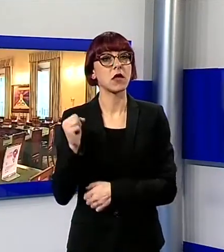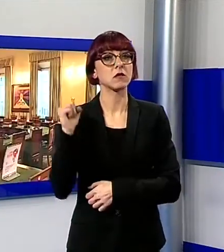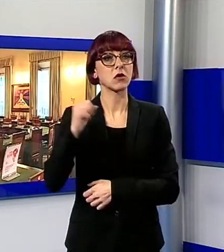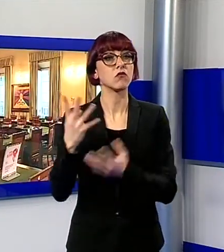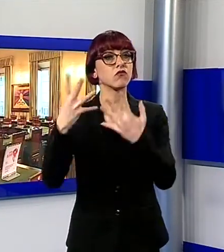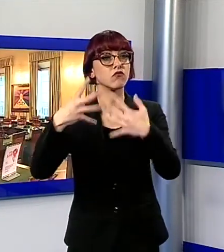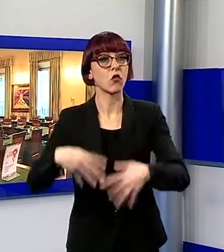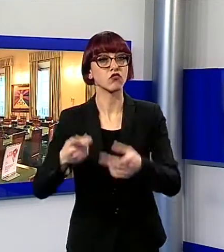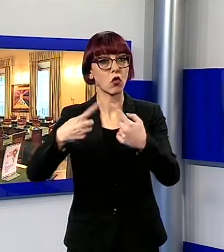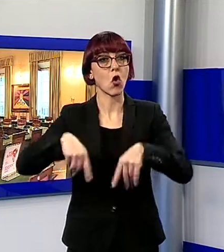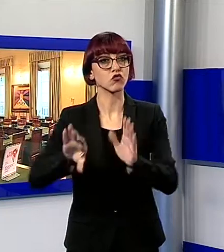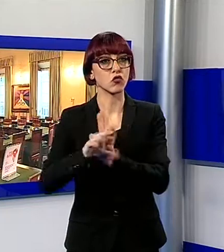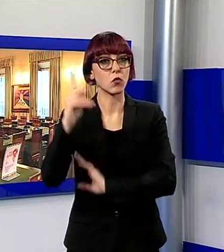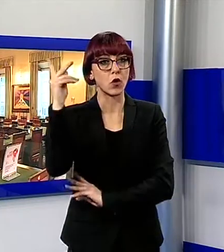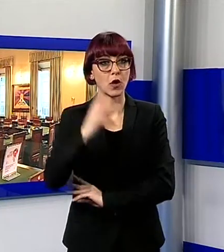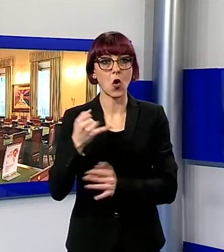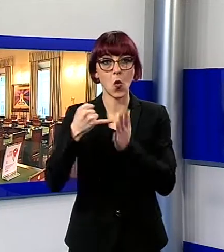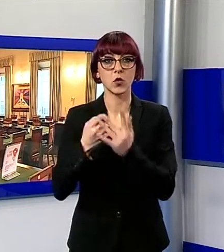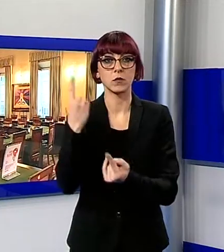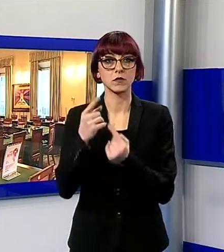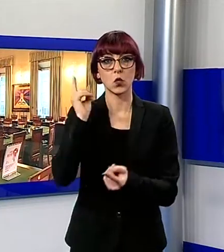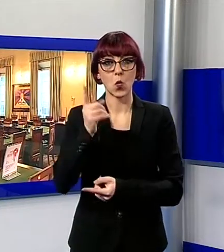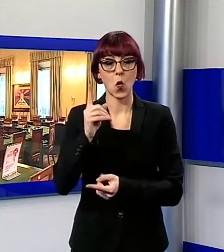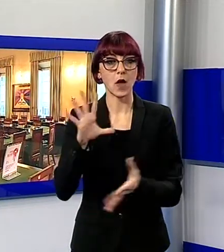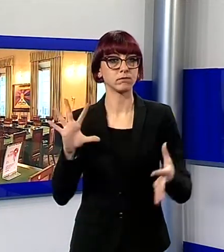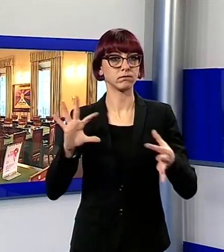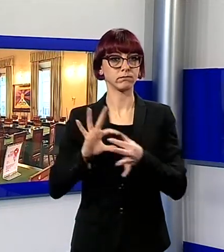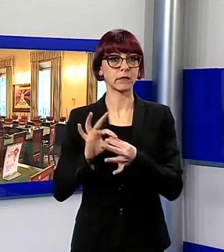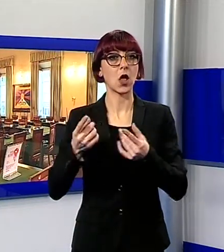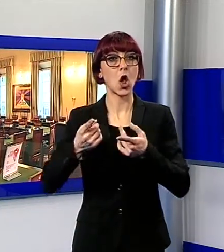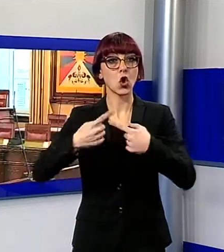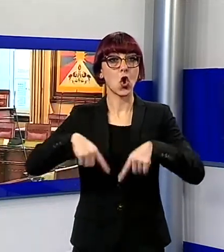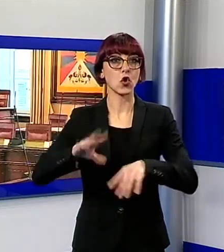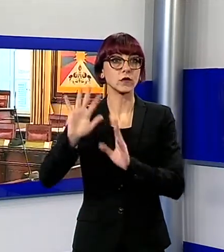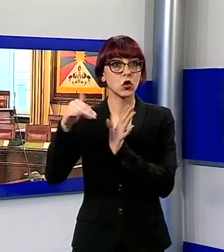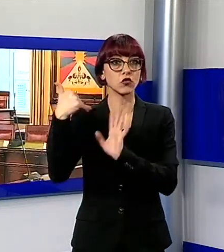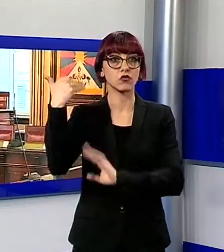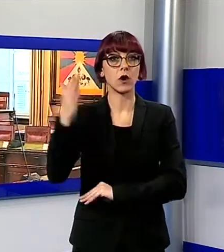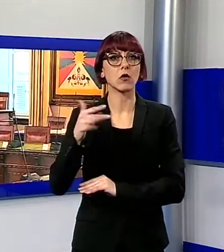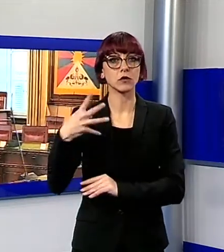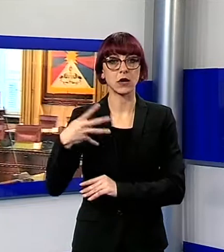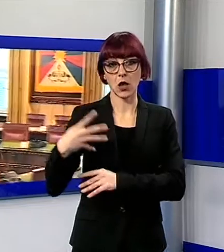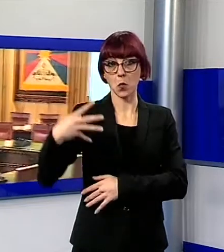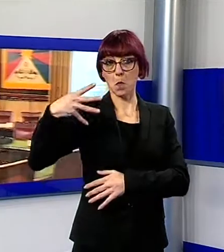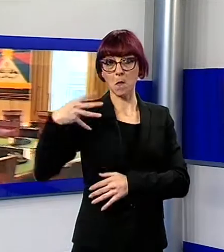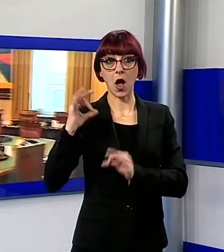L'ultimo episodio eclatante si riferisce al Consiglio straordinario convocato martedì scorso e richiesto dalle